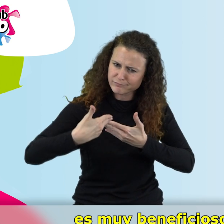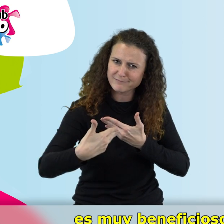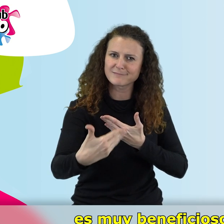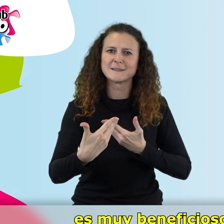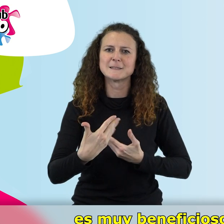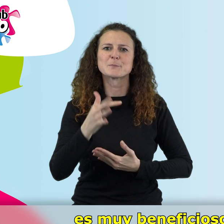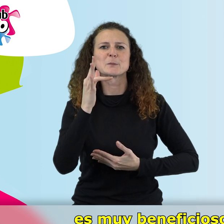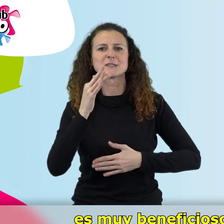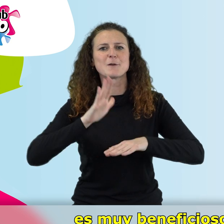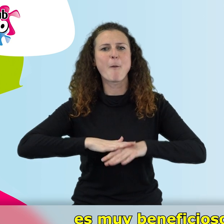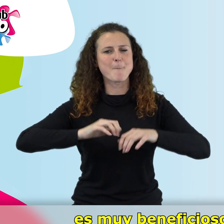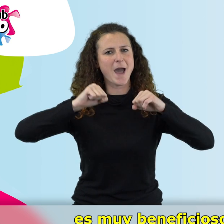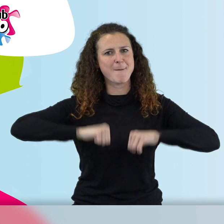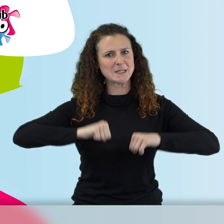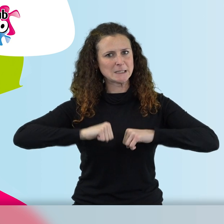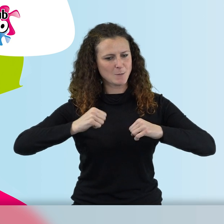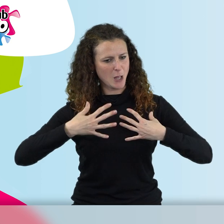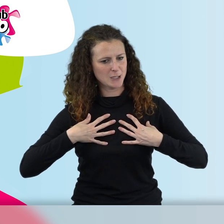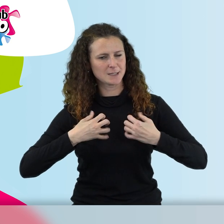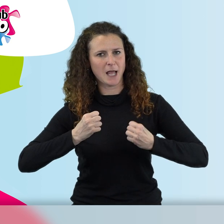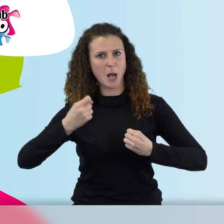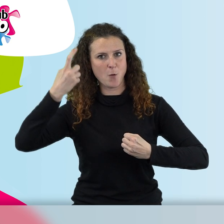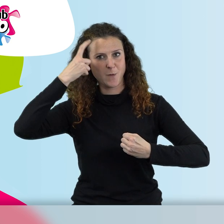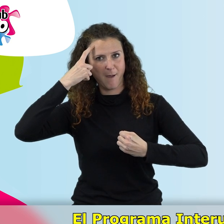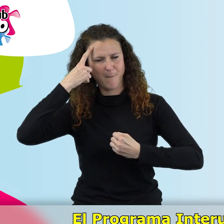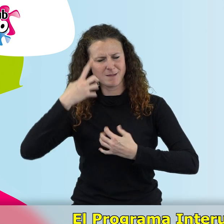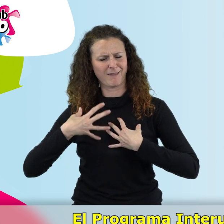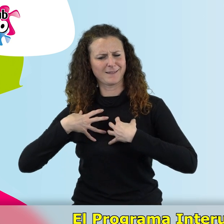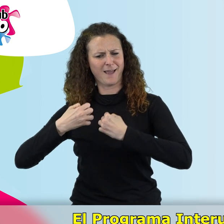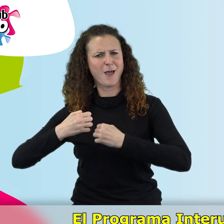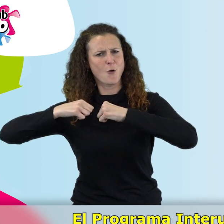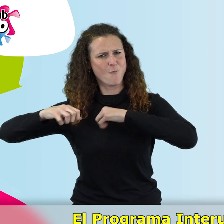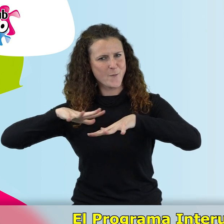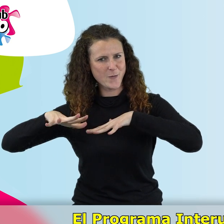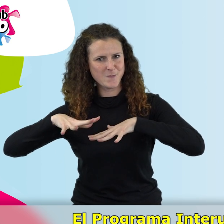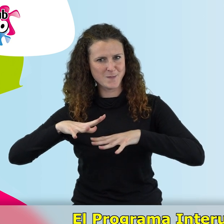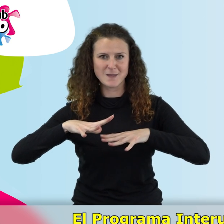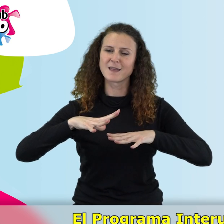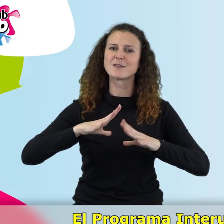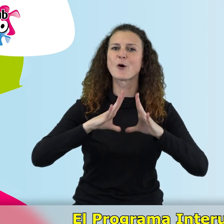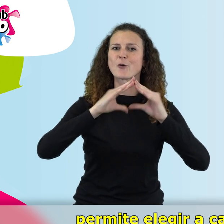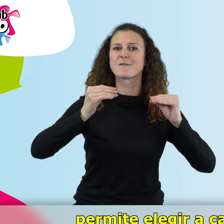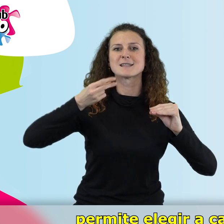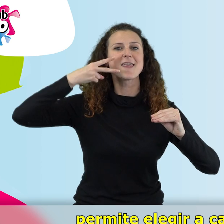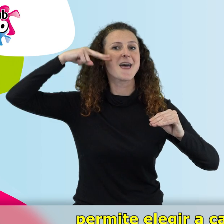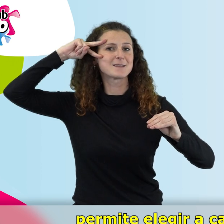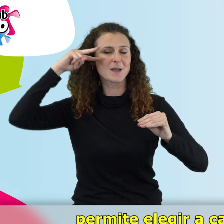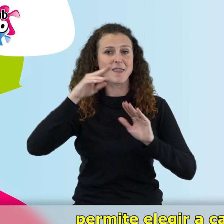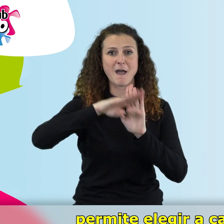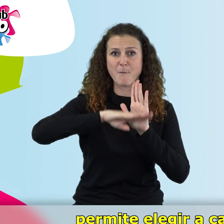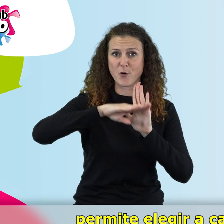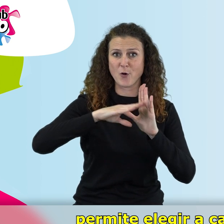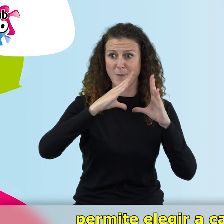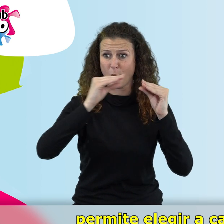para tener un envejecimiento saludable y una mente sana. El Programa Interuniversitario de la Experiencia permite